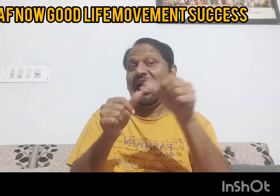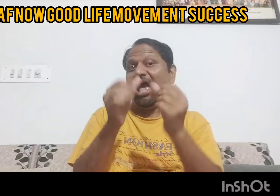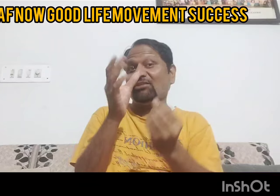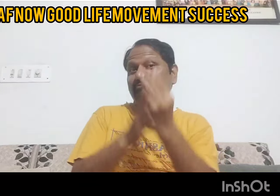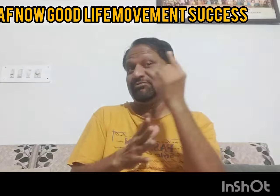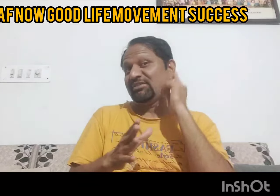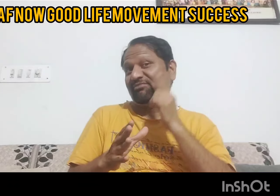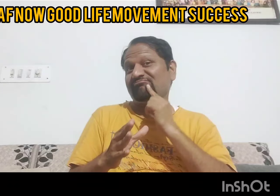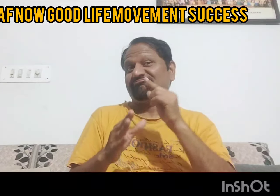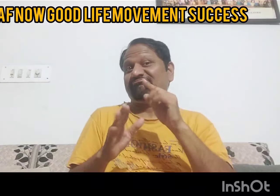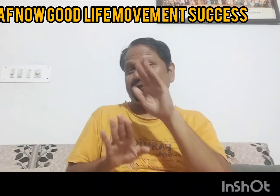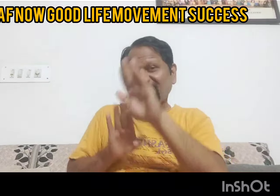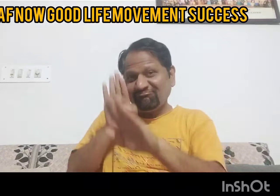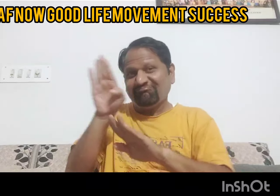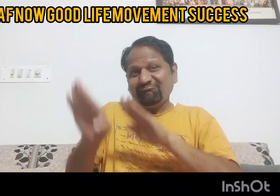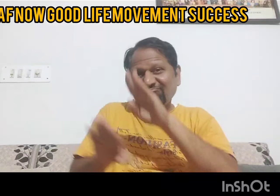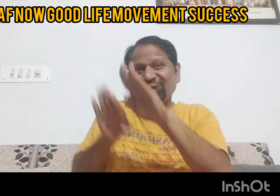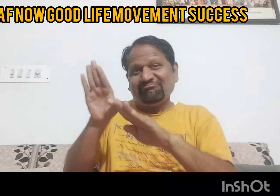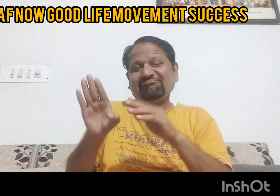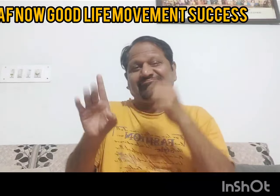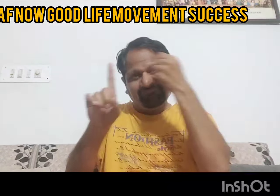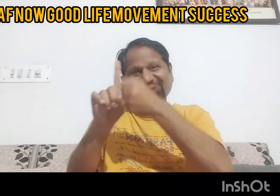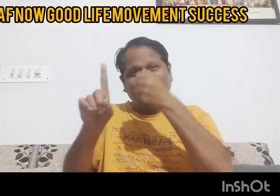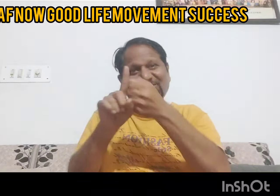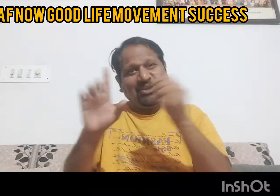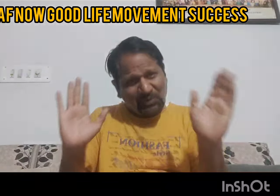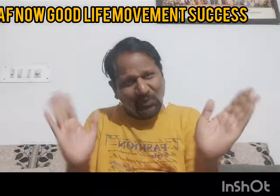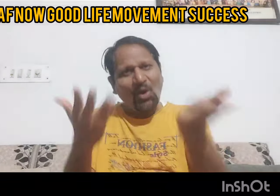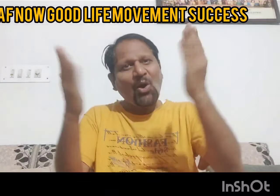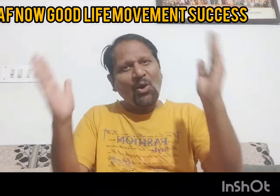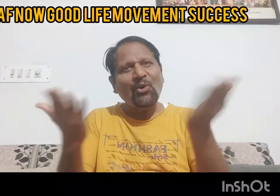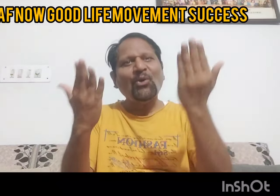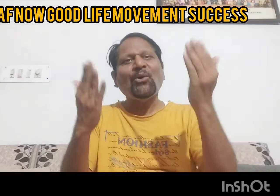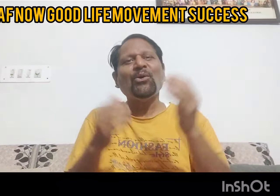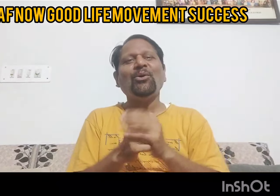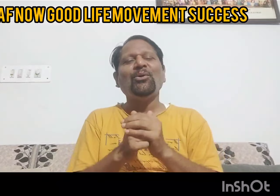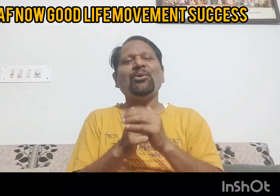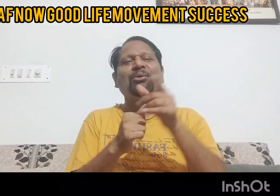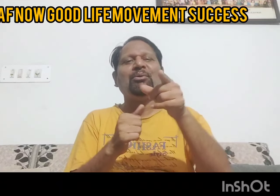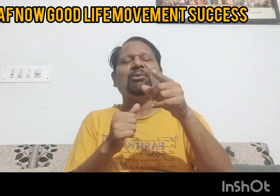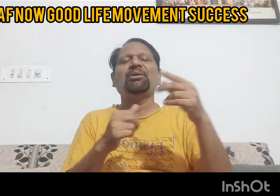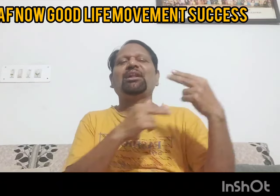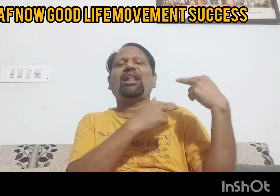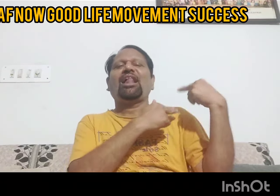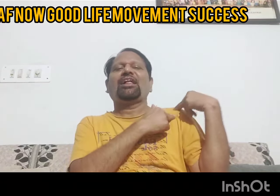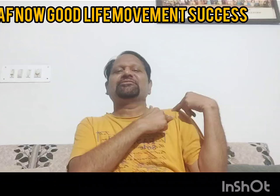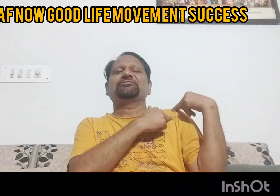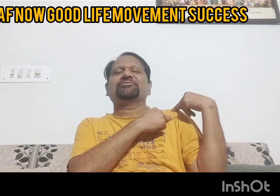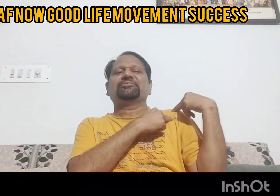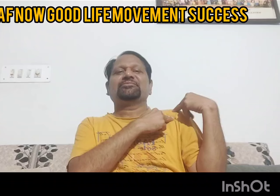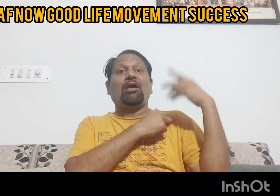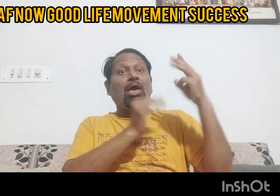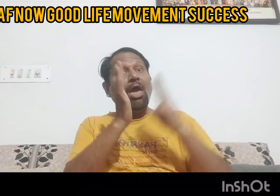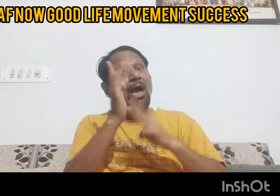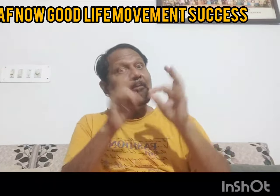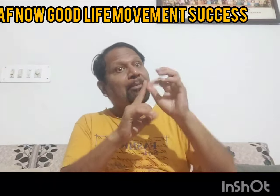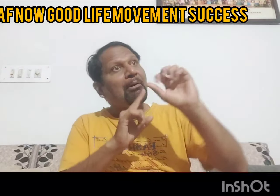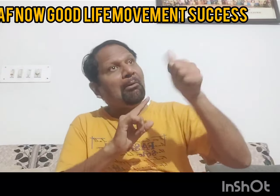पूरे भारत बर्ष में फॉलो किया जाना चाहिए सबी जो मुख्बदिरों के संग हैं उन सब को प्रयास करना चाहिए